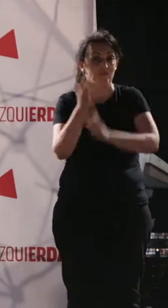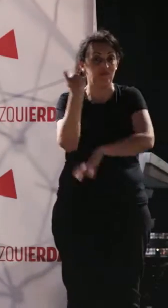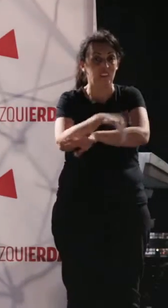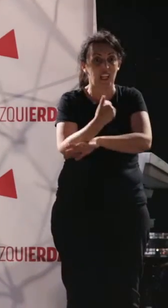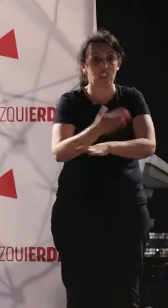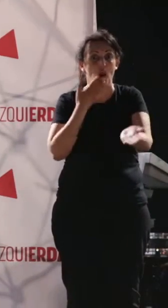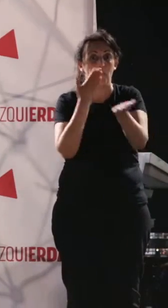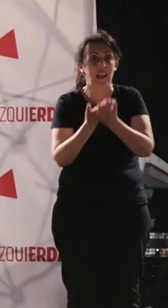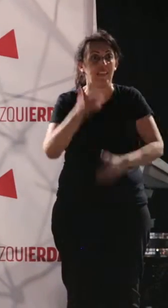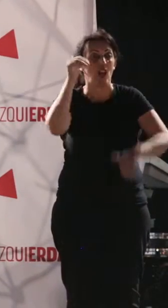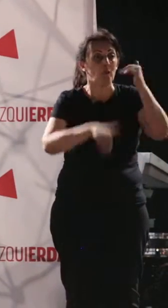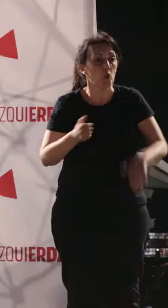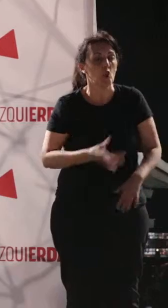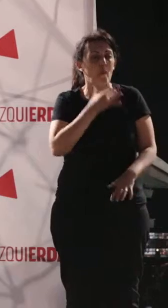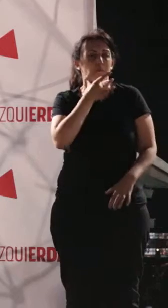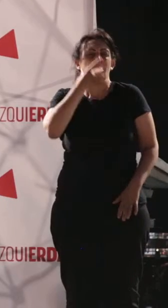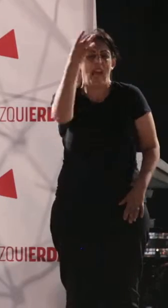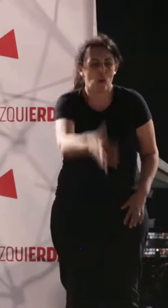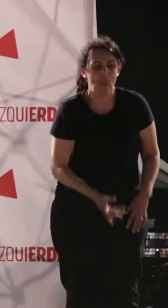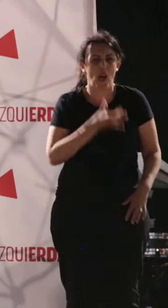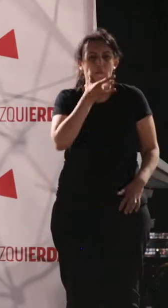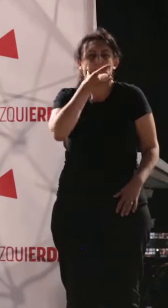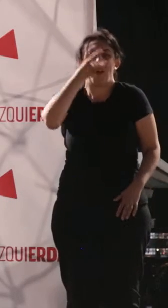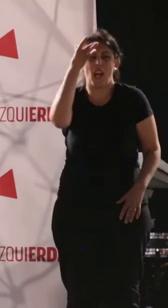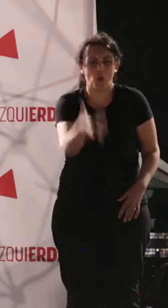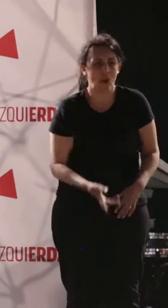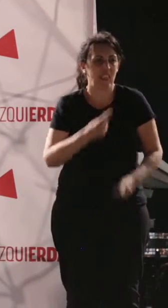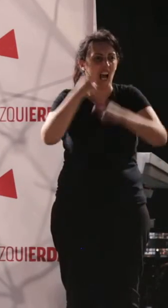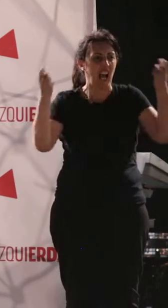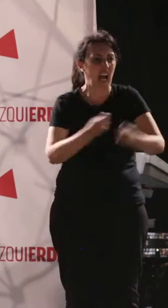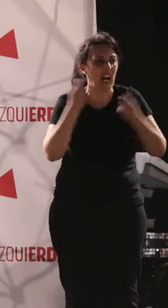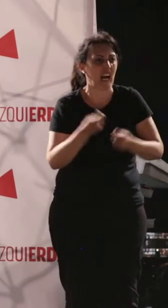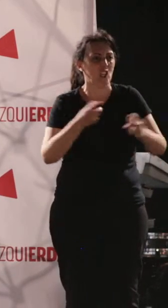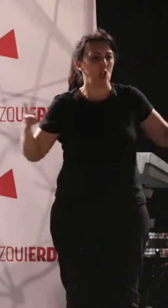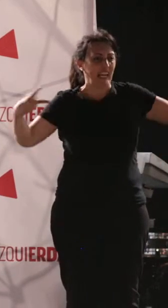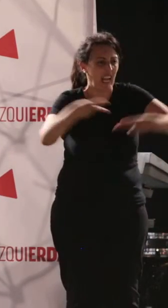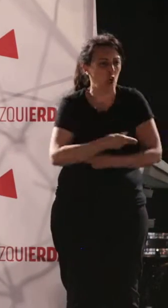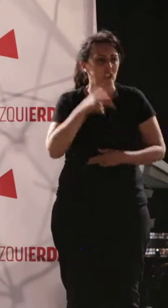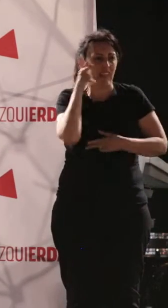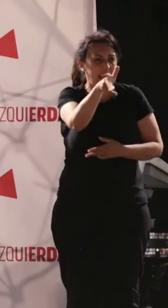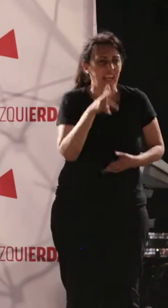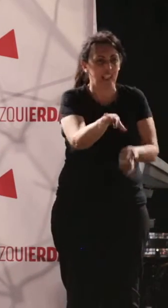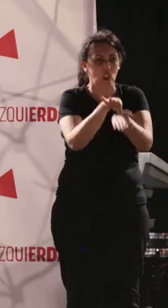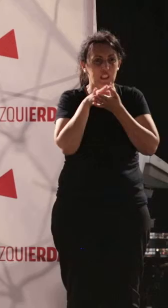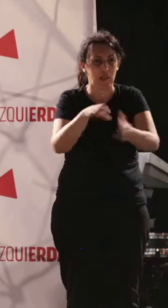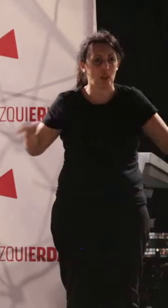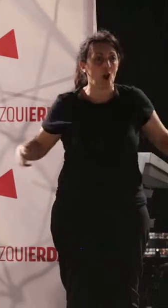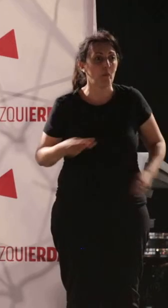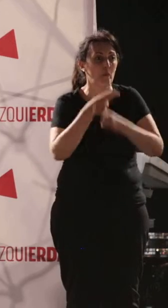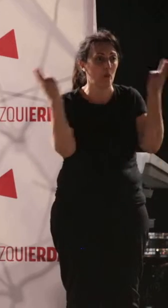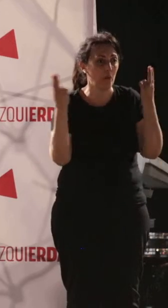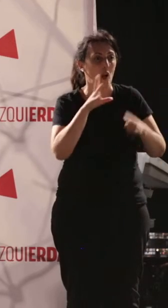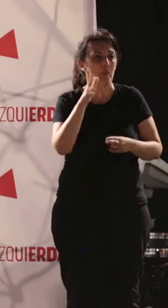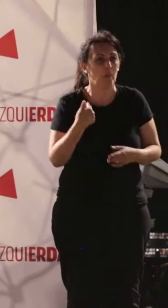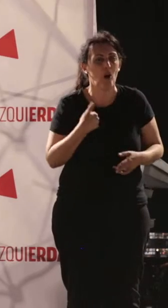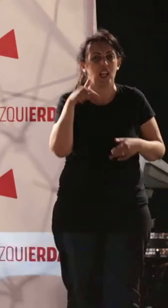de Córdoba a perdir el voto de la vergüenza que les daría lo que se anuncia como masivo recorte de derechos y servicios públicos. Por eso nos